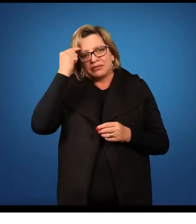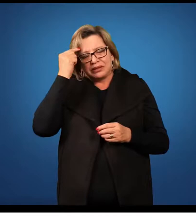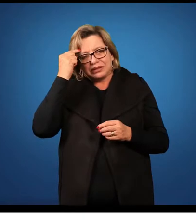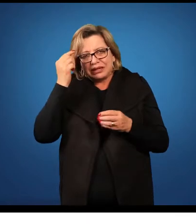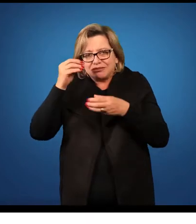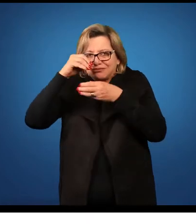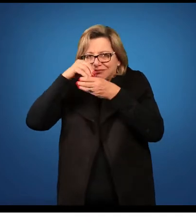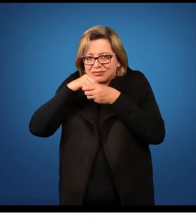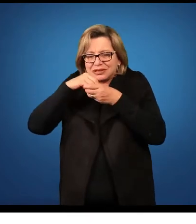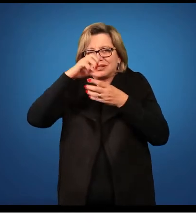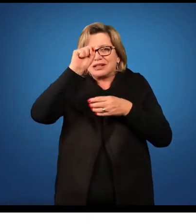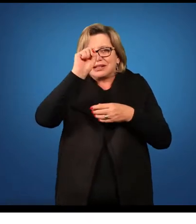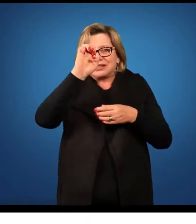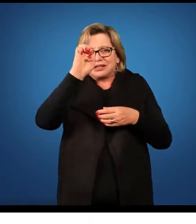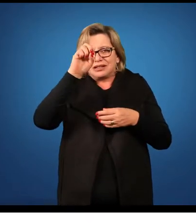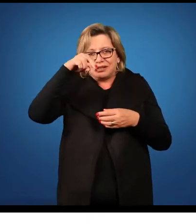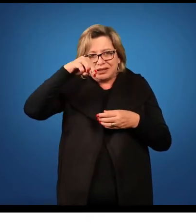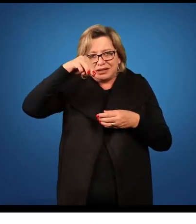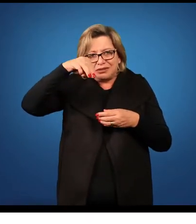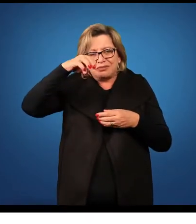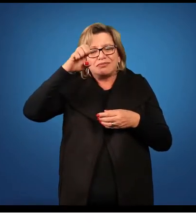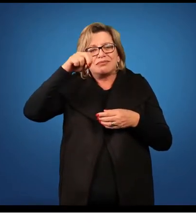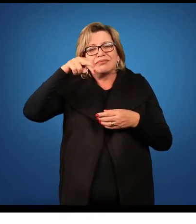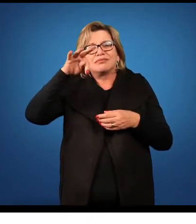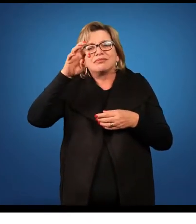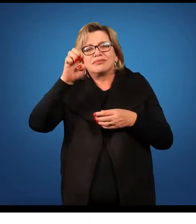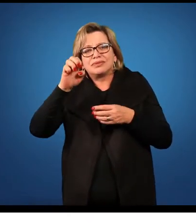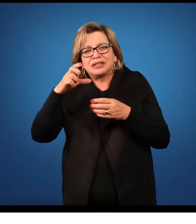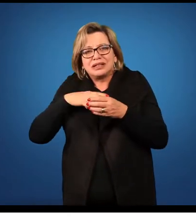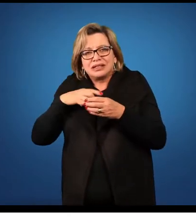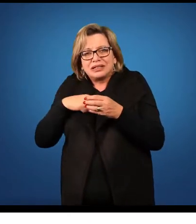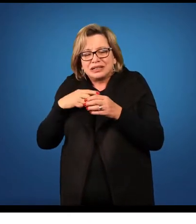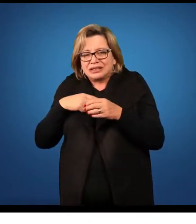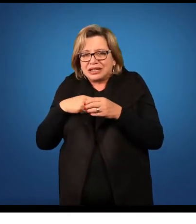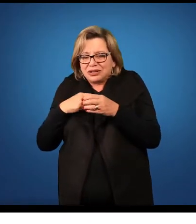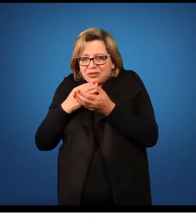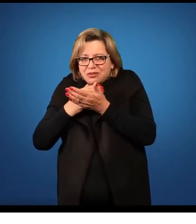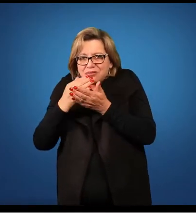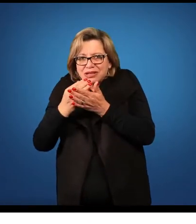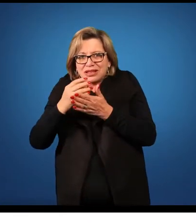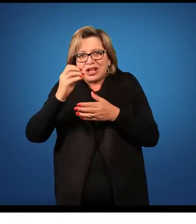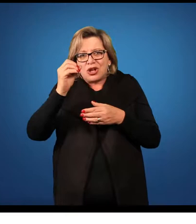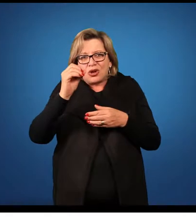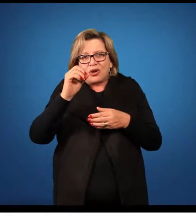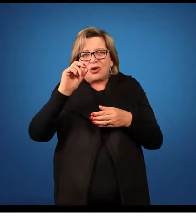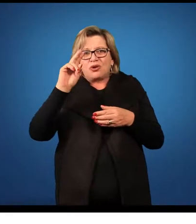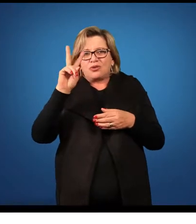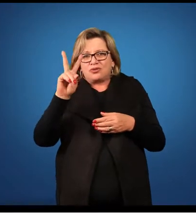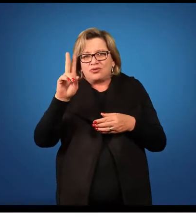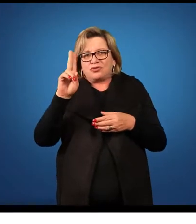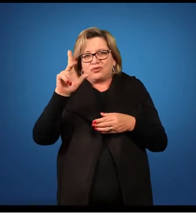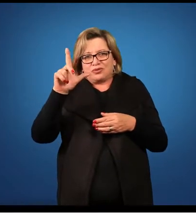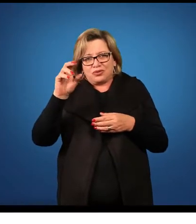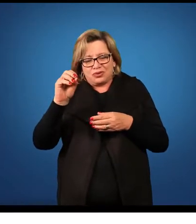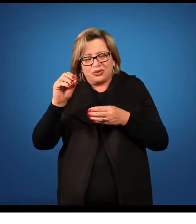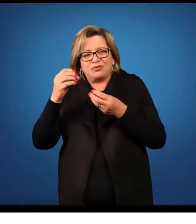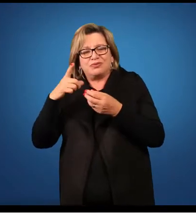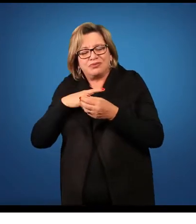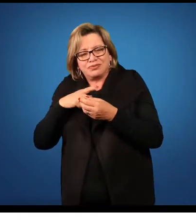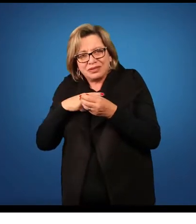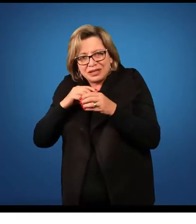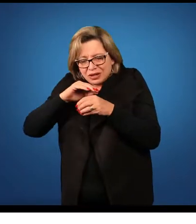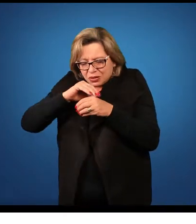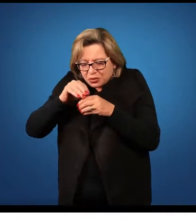uma semente, ela é originada a partir de uma estrutura chamada óvulo. O óvulo apresenta inúmeros tecidos do esporanjo,